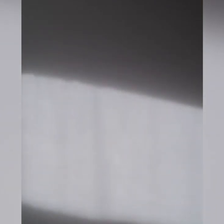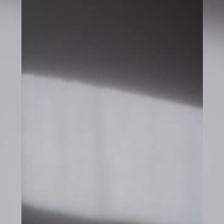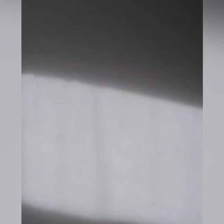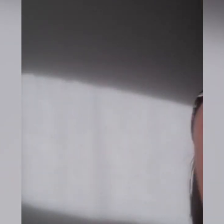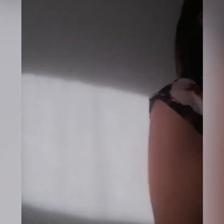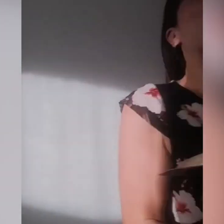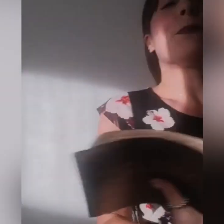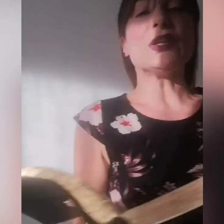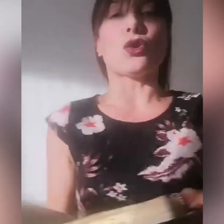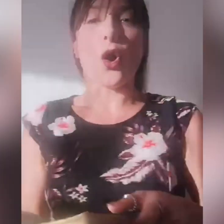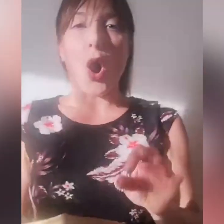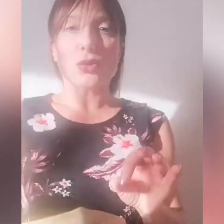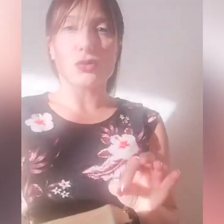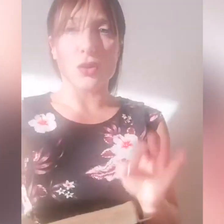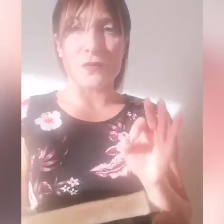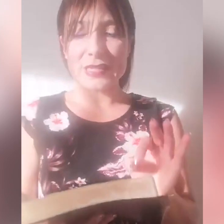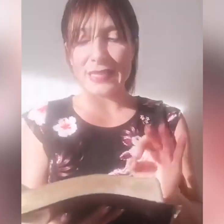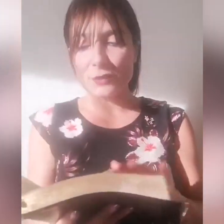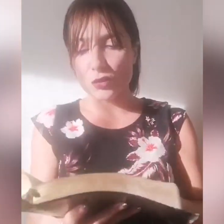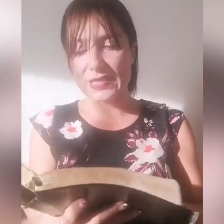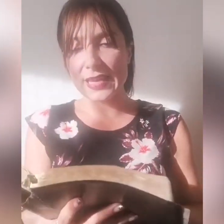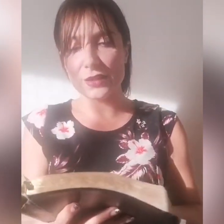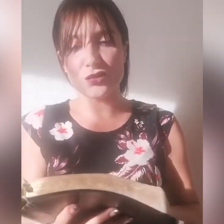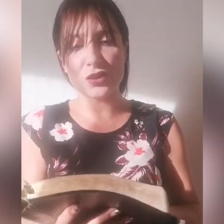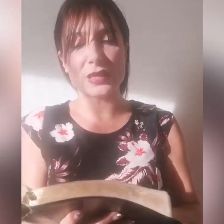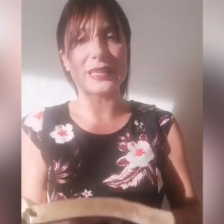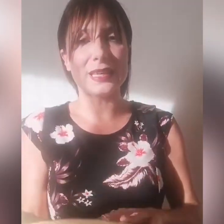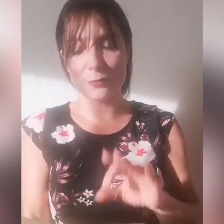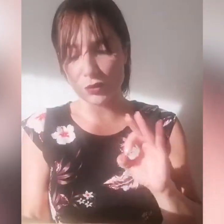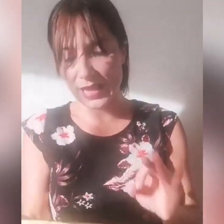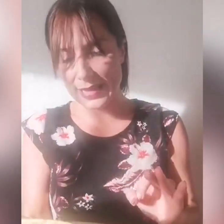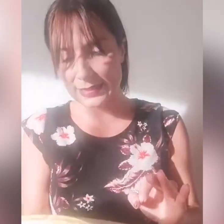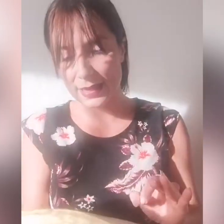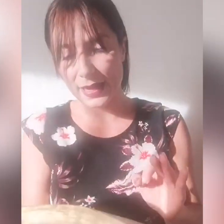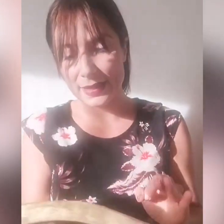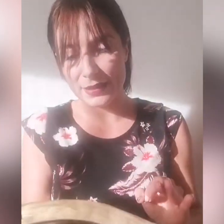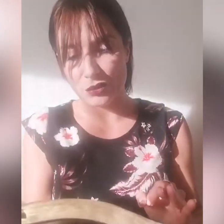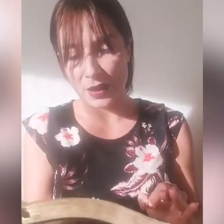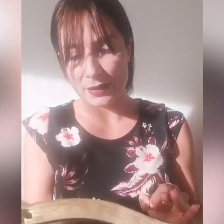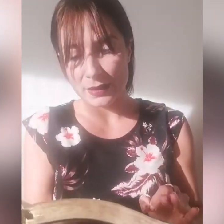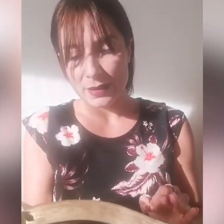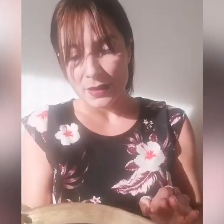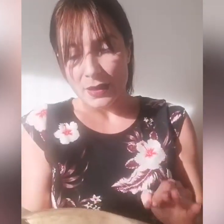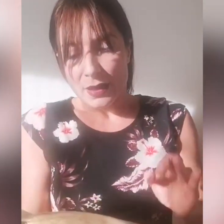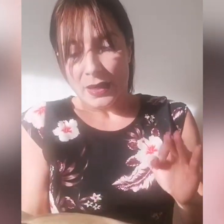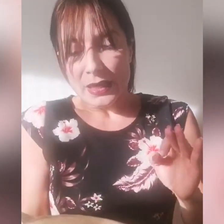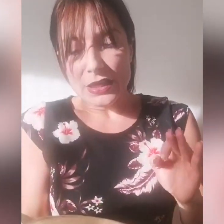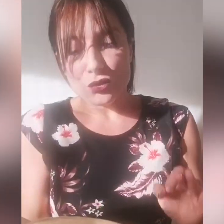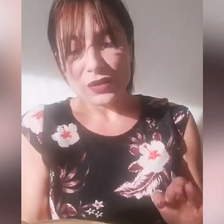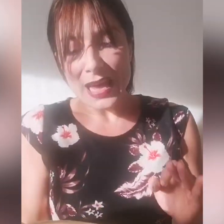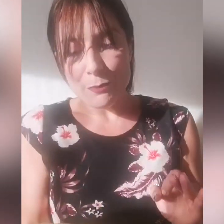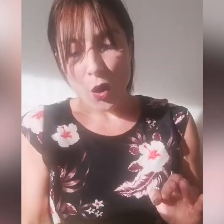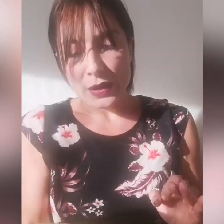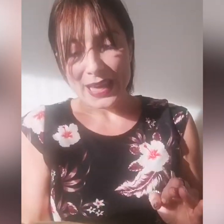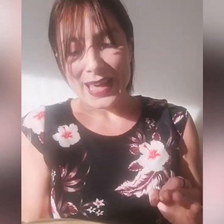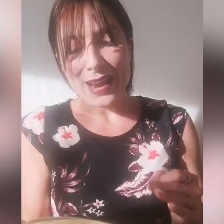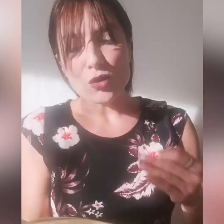Siamo al capitolo 8, versetto 16 del libro di Esther, e dice, I giudei poi erano